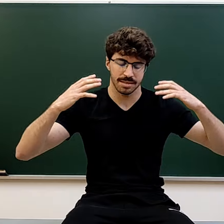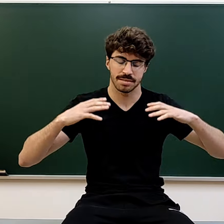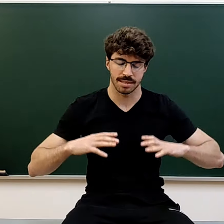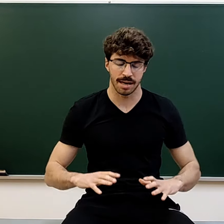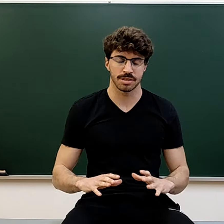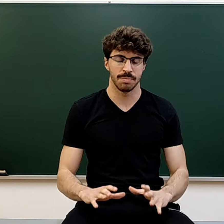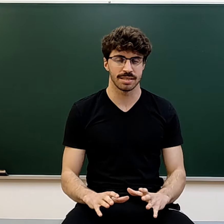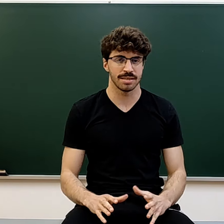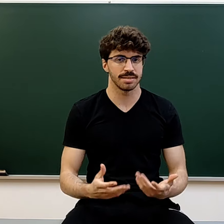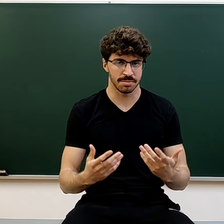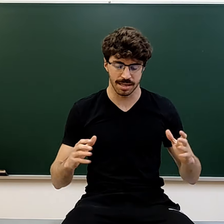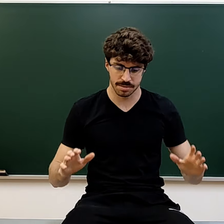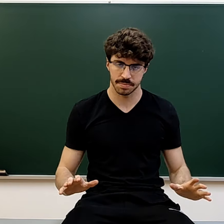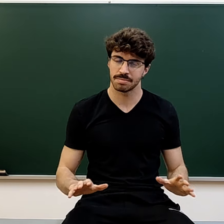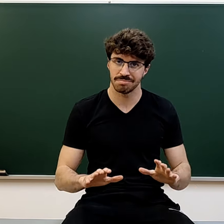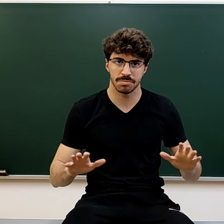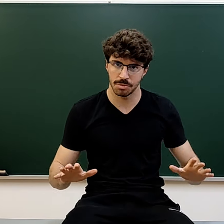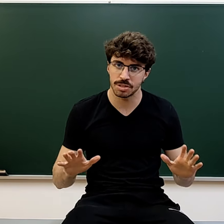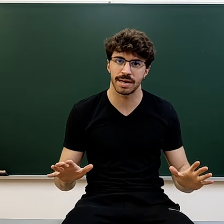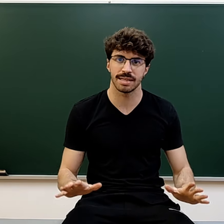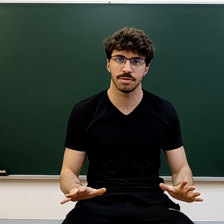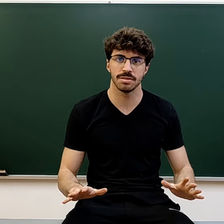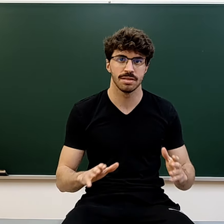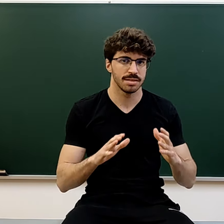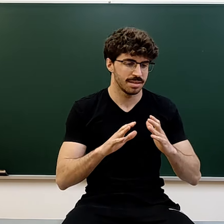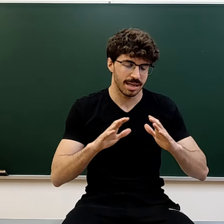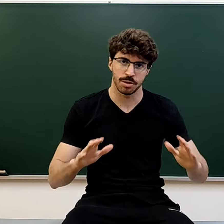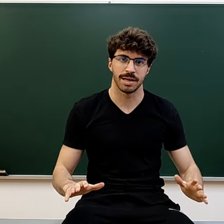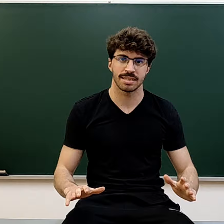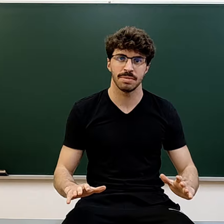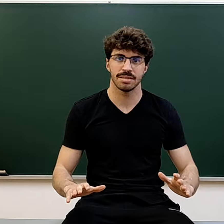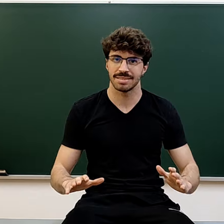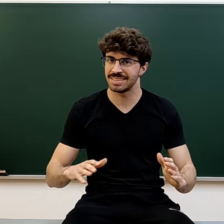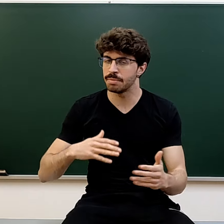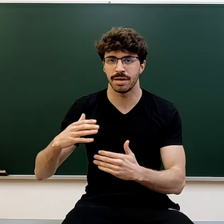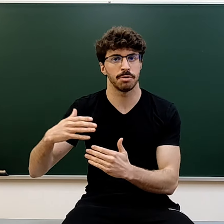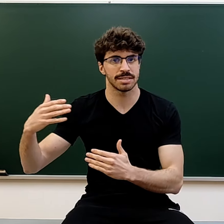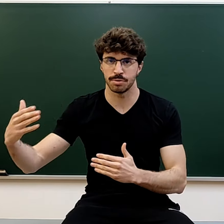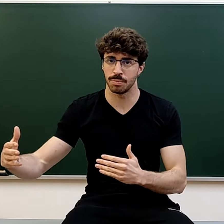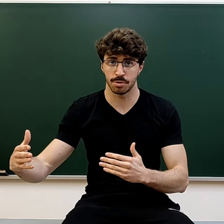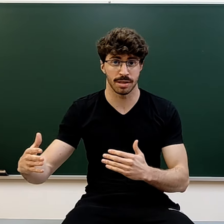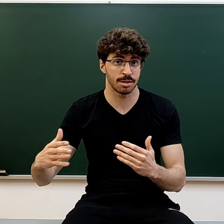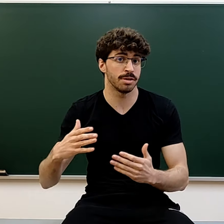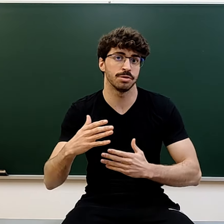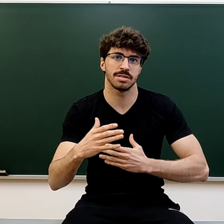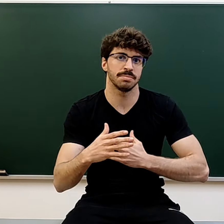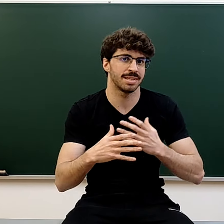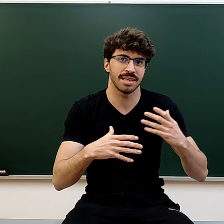centrarnos en el presente y decir vale, no es para tanto, es solo un examen, siempre hay una segunda oportunidad cuando se trata